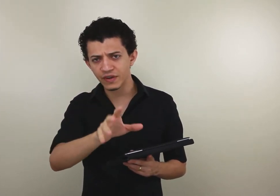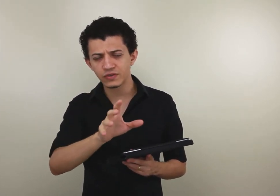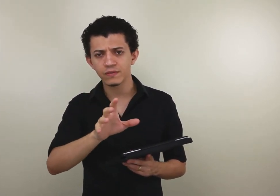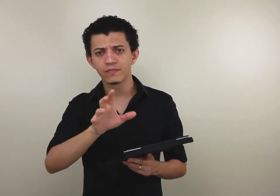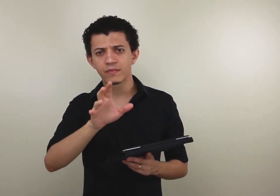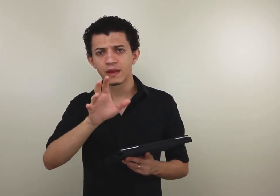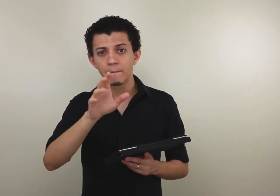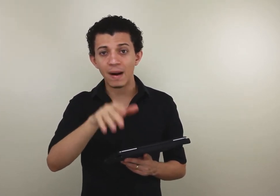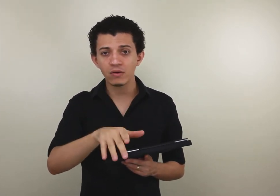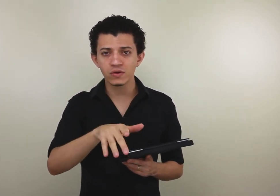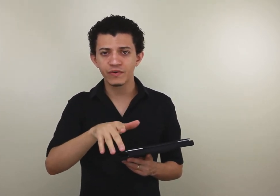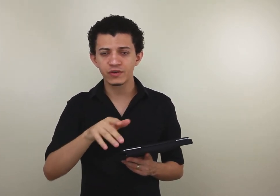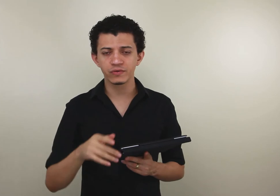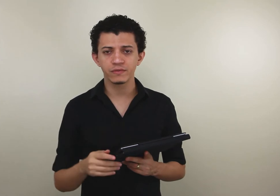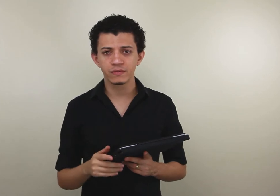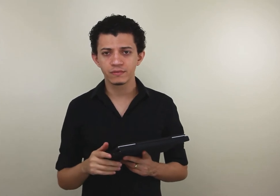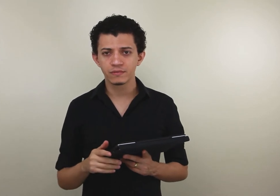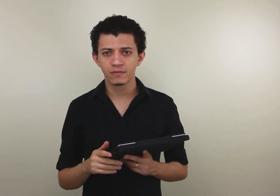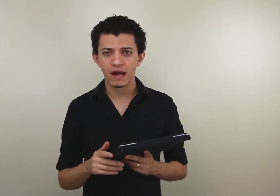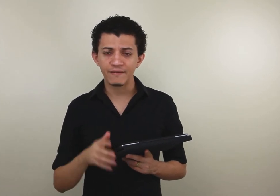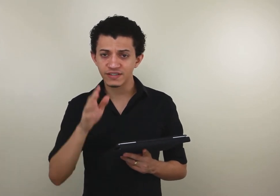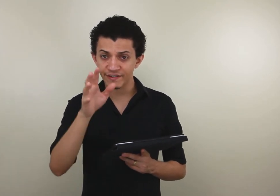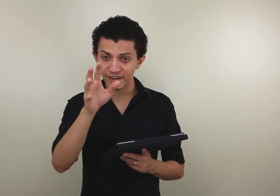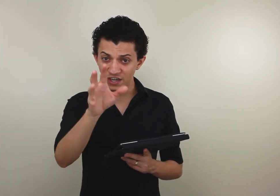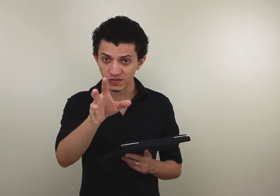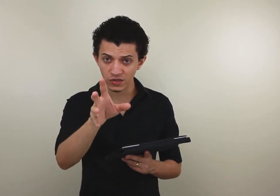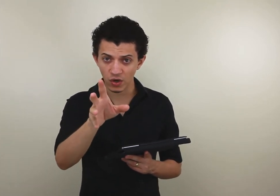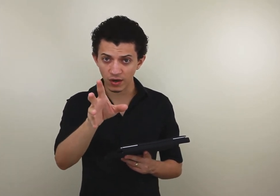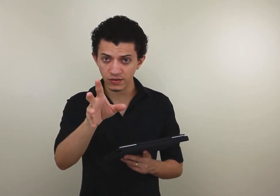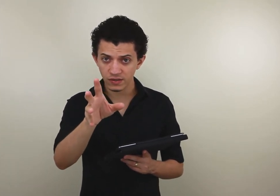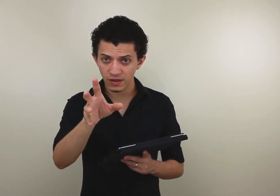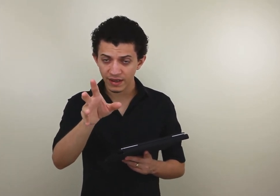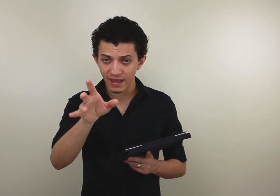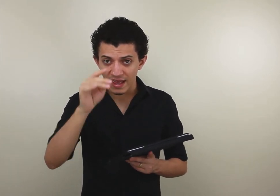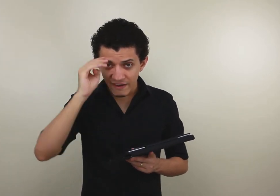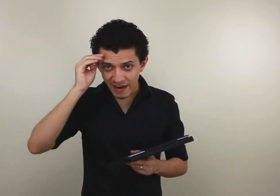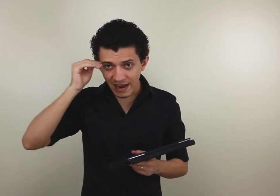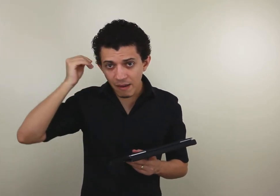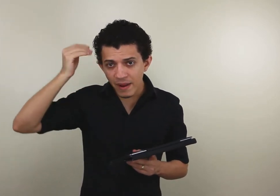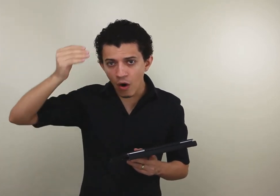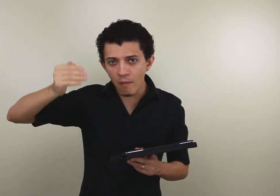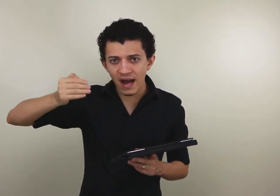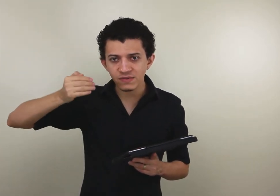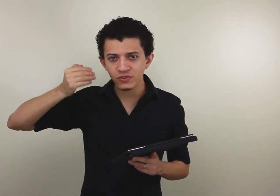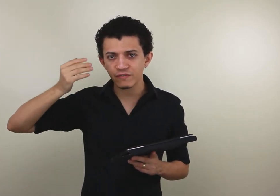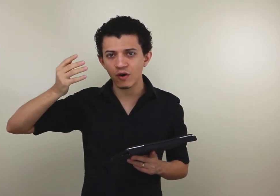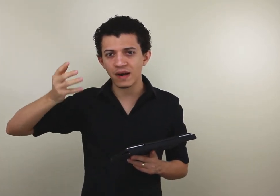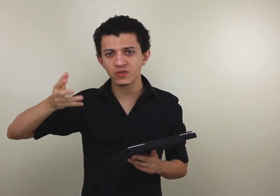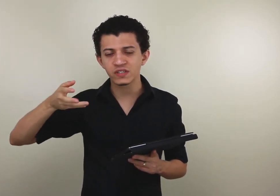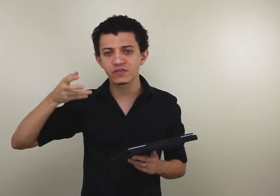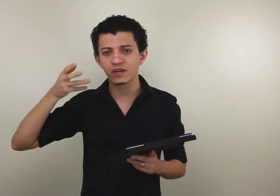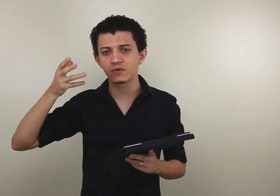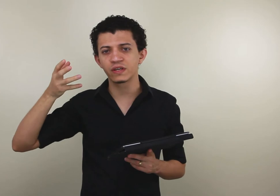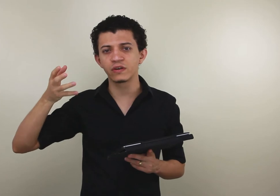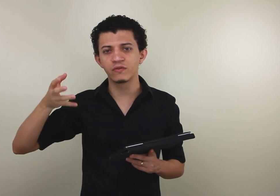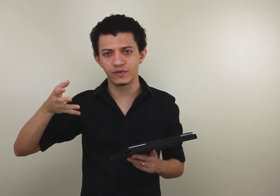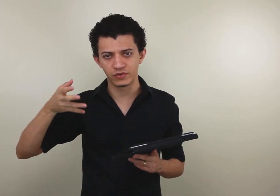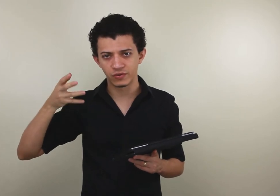vídeo, pausa o vídeo, aí você vai fechar os seus olhos e vai lembrar o máximo de informações que você conseguir do vídeo.